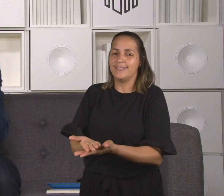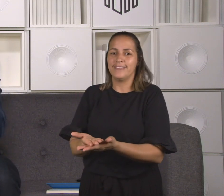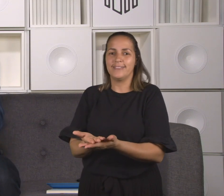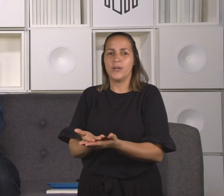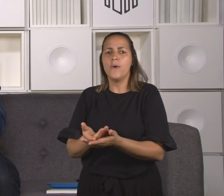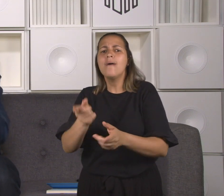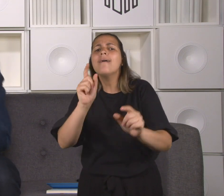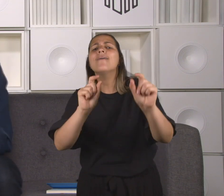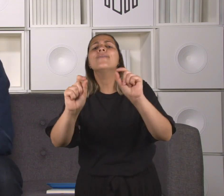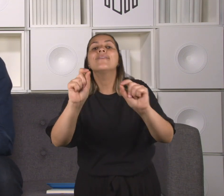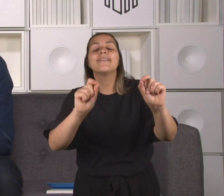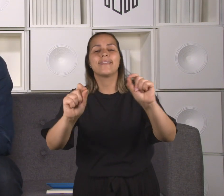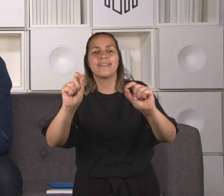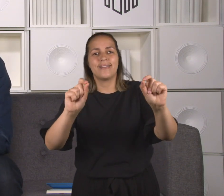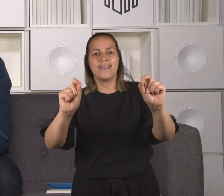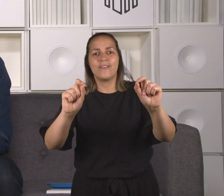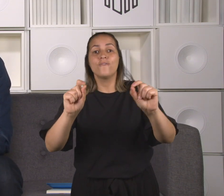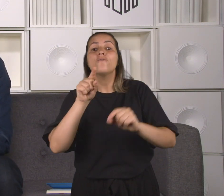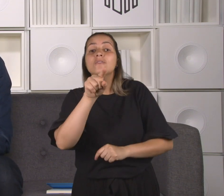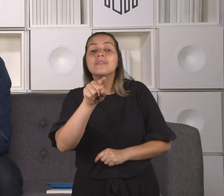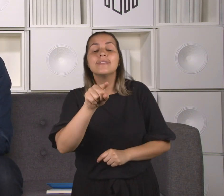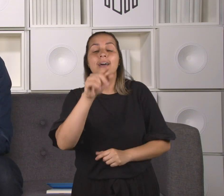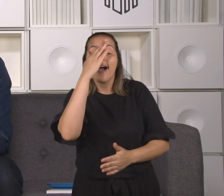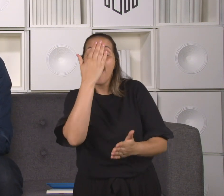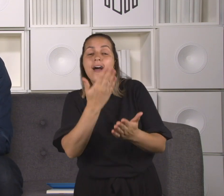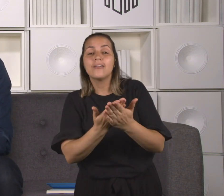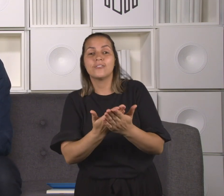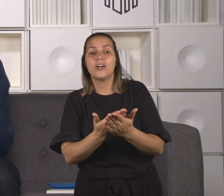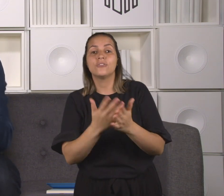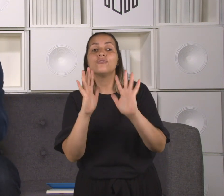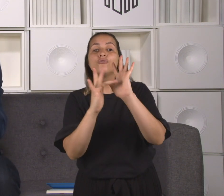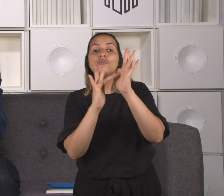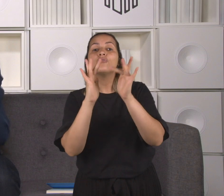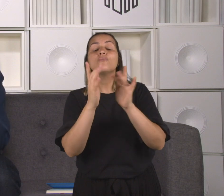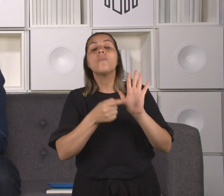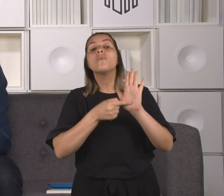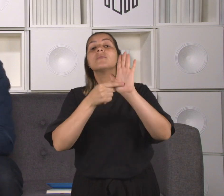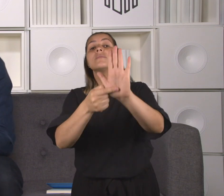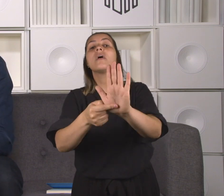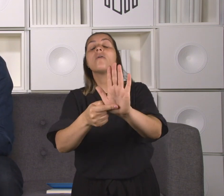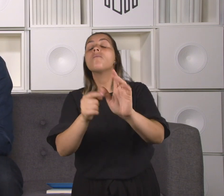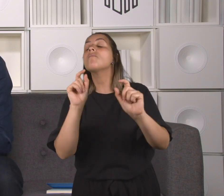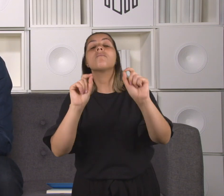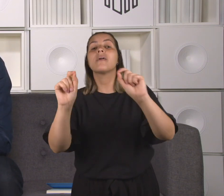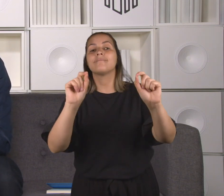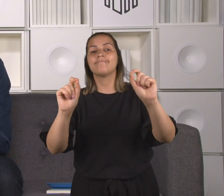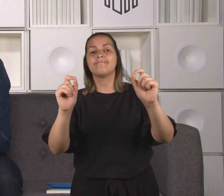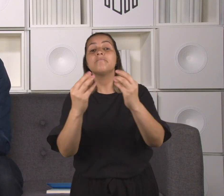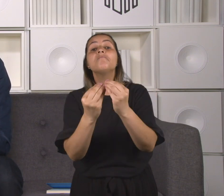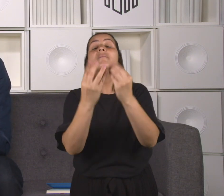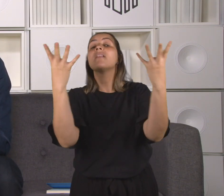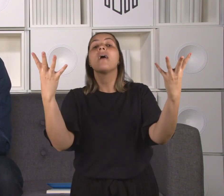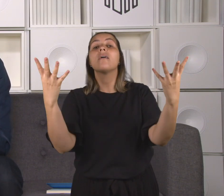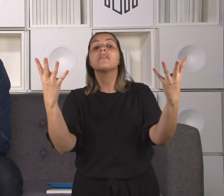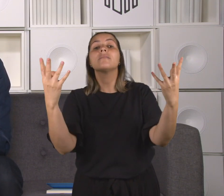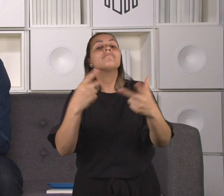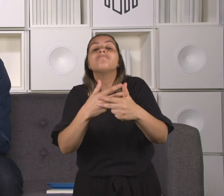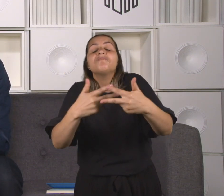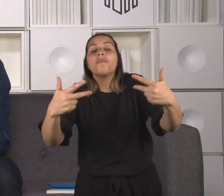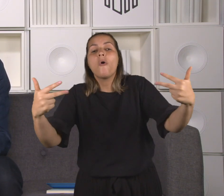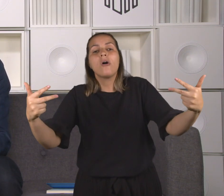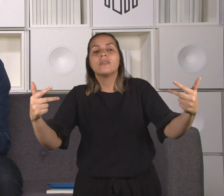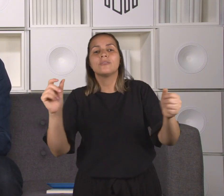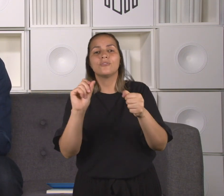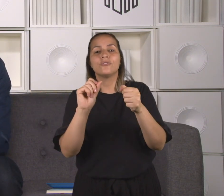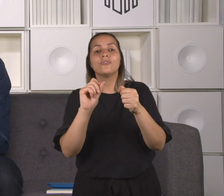Deus tem que estar com você, porque senão ninguém conseguiria fazer isso se Deus não estivesse abençoando. Que sinais são